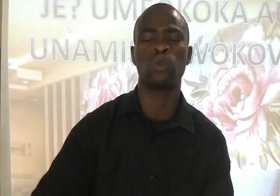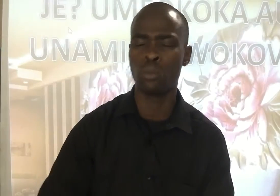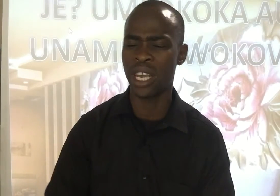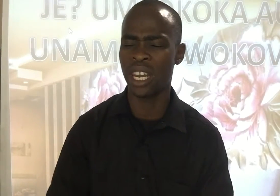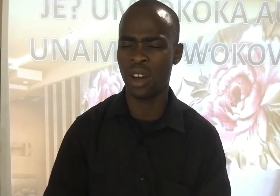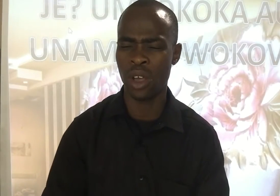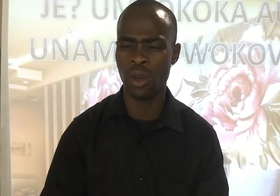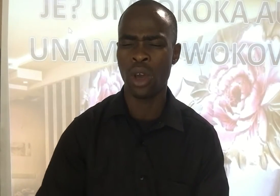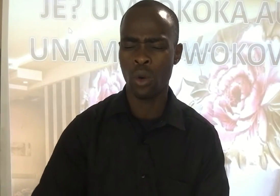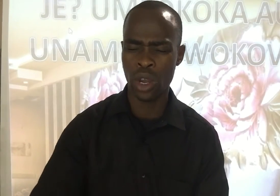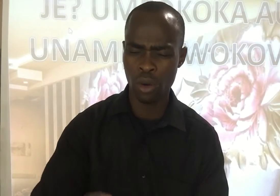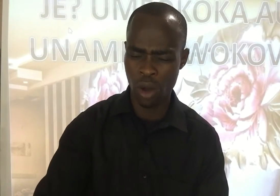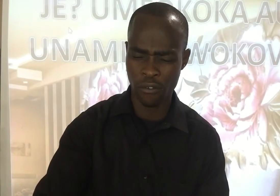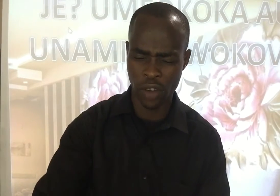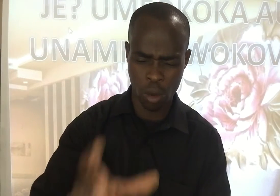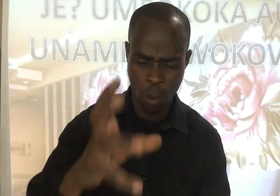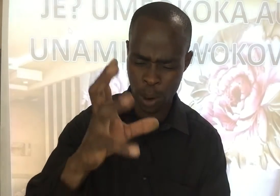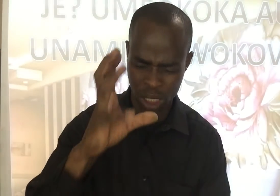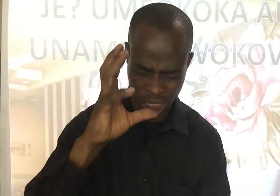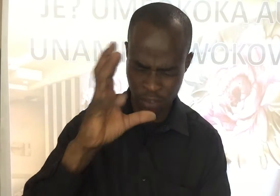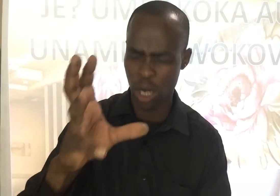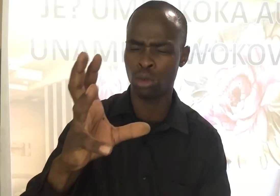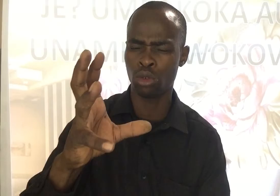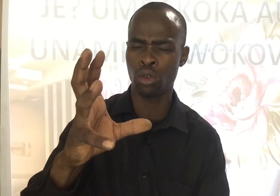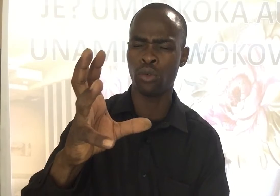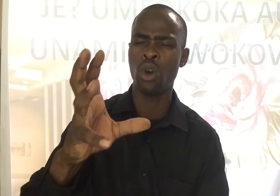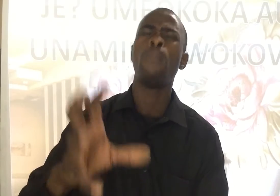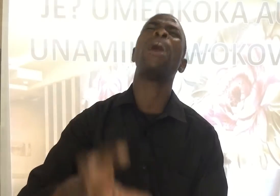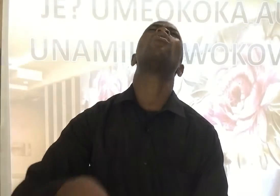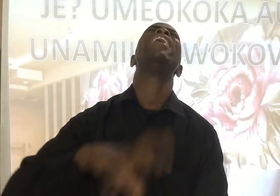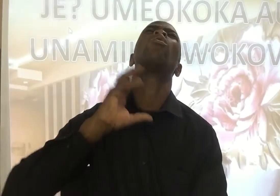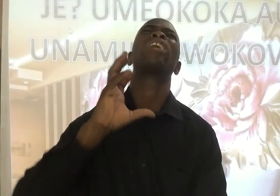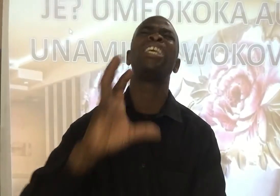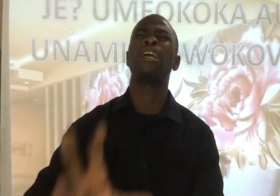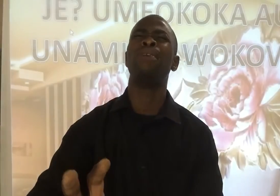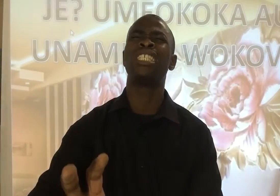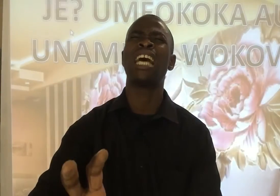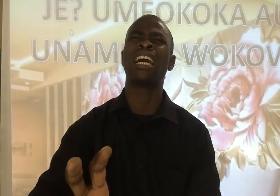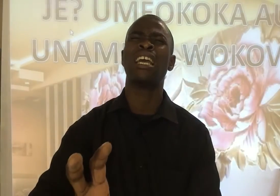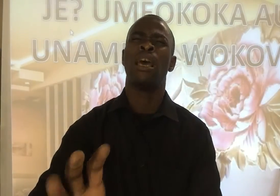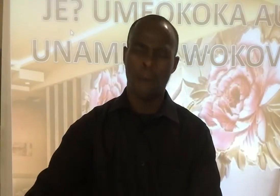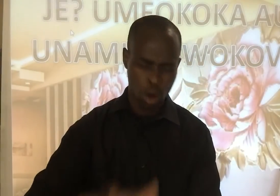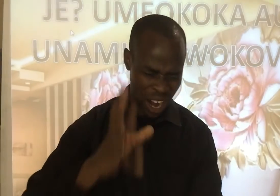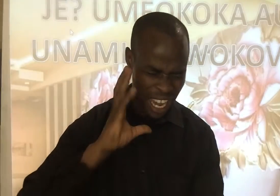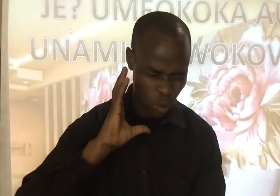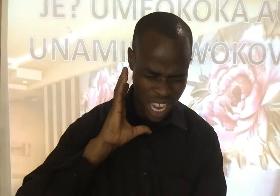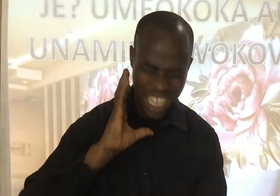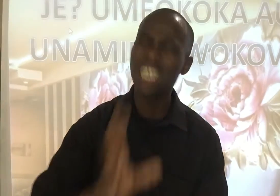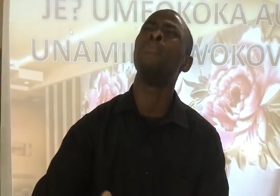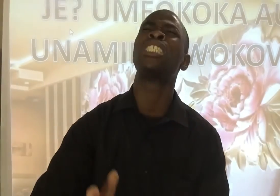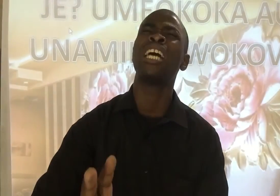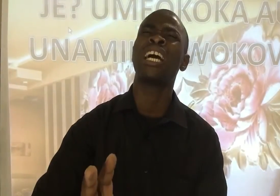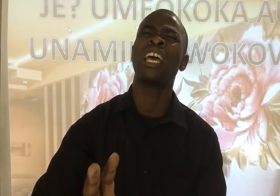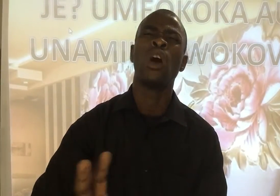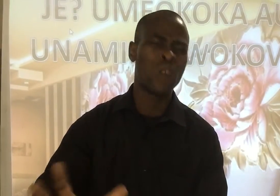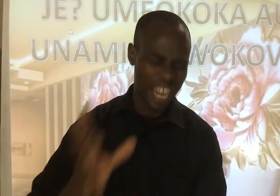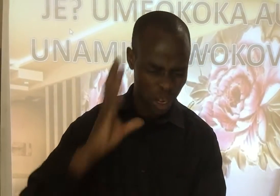kutumainia wewe Uinuliwa mfarume pewe sifa na utukufu Manu naenda kukinga maishi yake Manu naenda kuyalinda maishi yake Unaenda